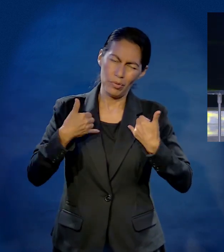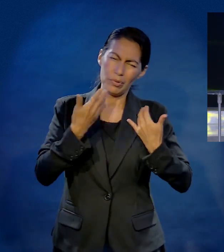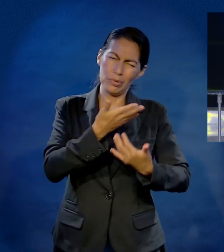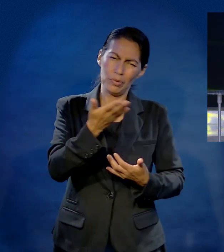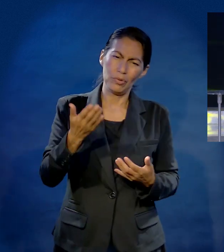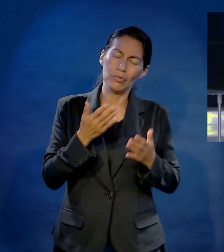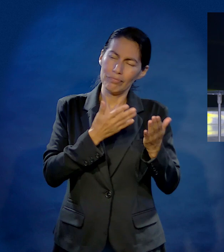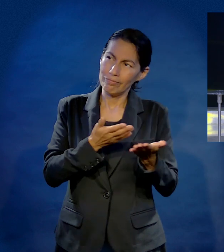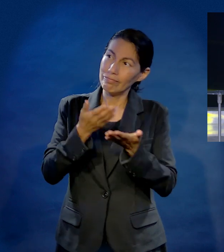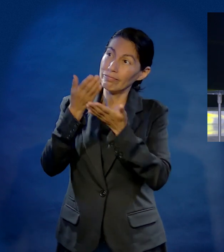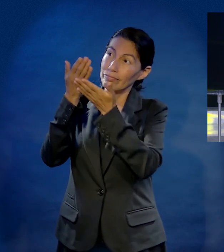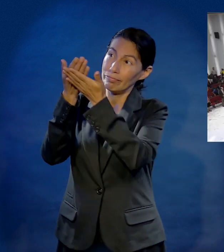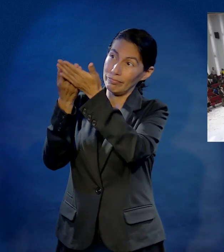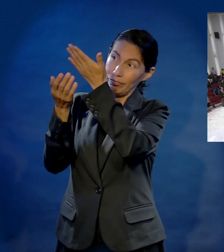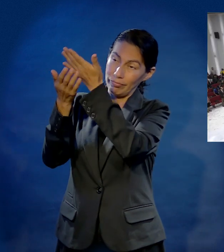dedicarlos en manos de nuestro Dios.